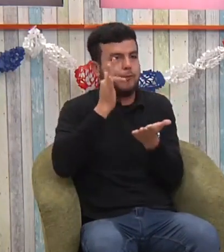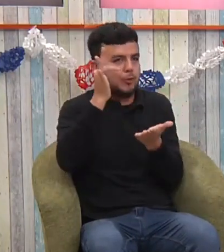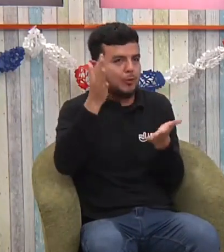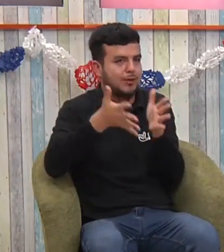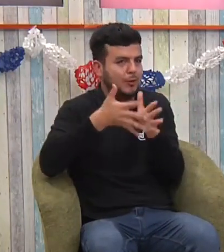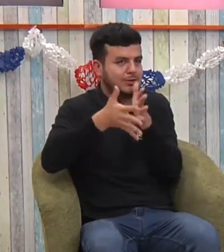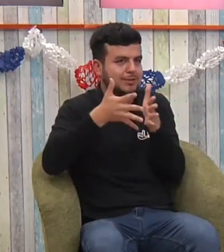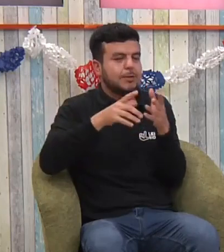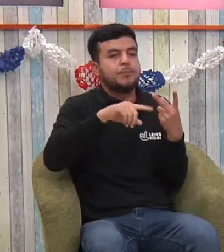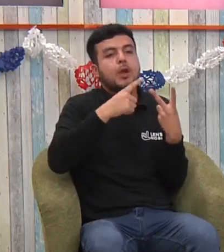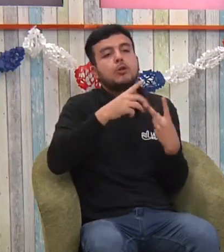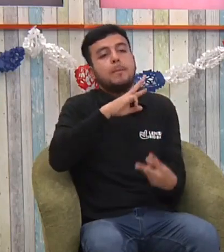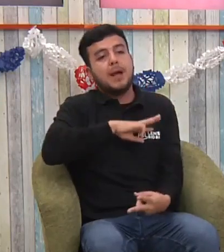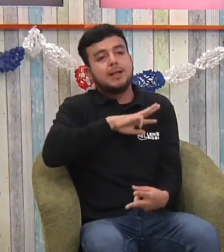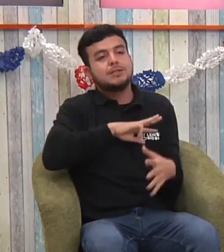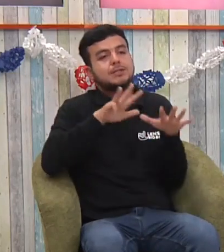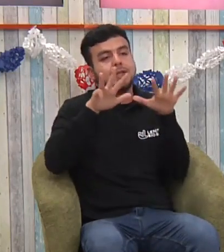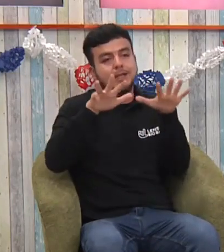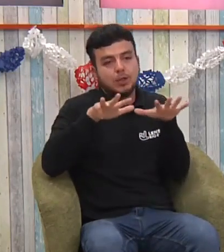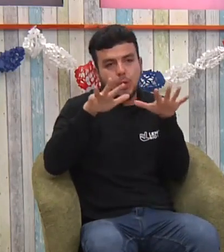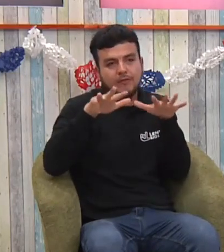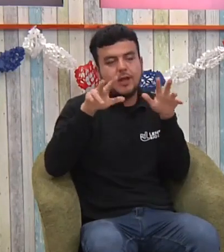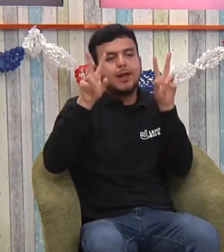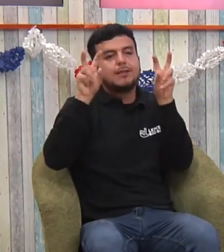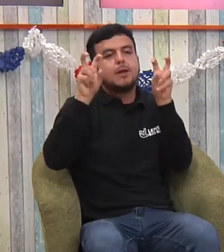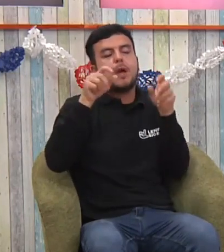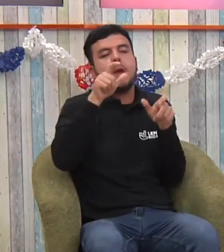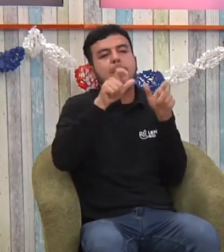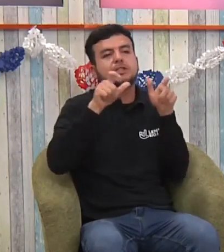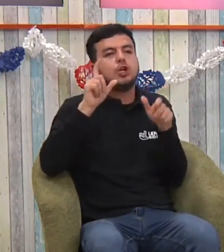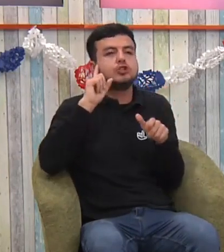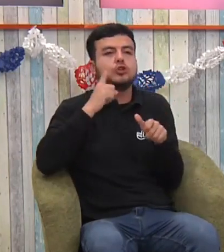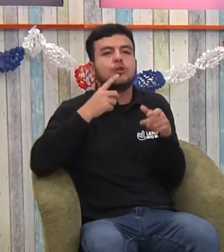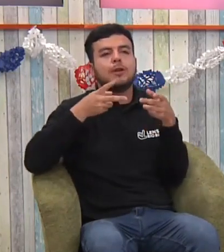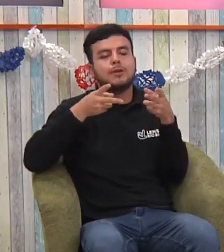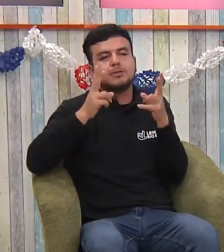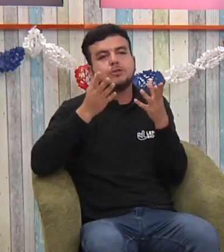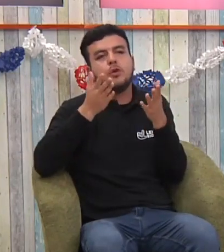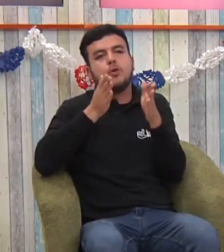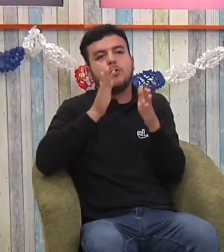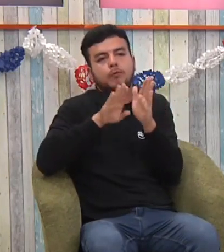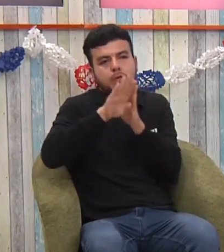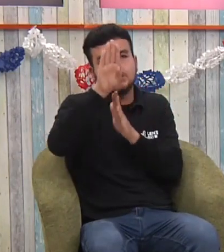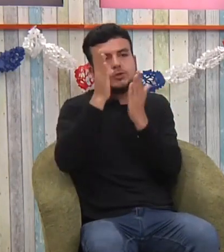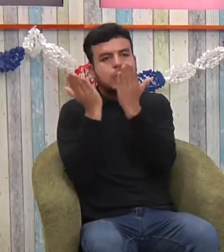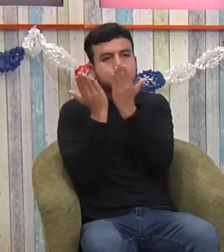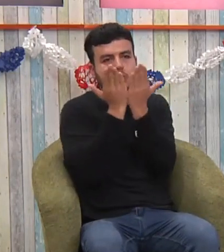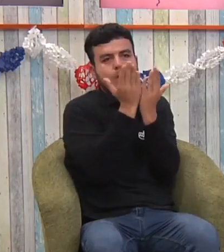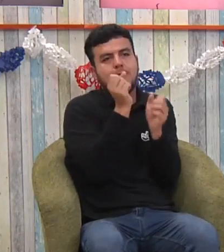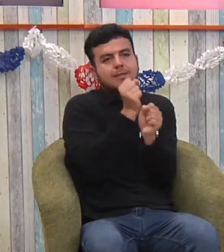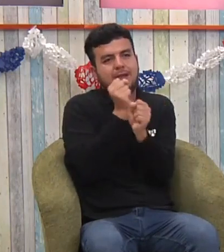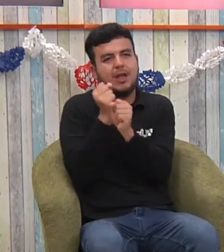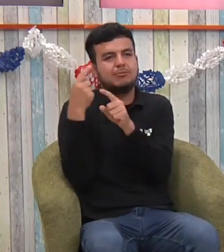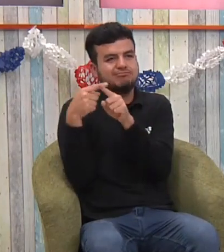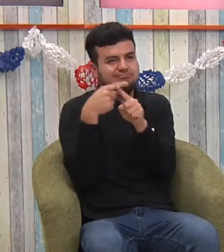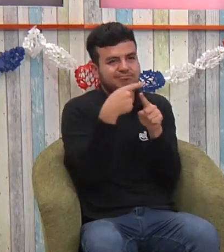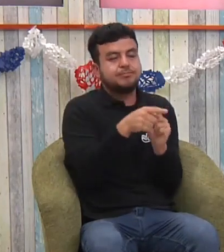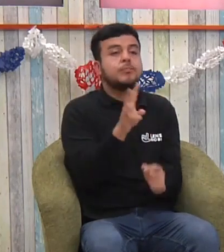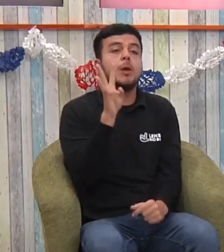espacios como este lo que nosotros lo que permite es que el acceso a la lengua de señas sea un derecho para todos y en el